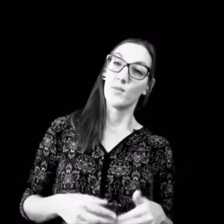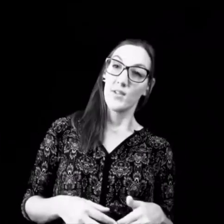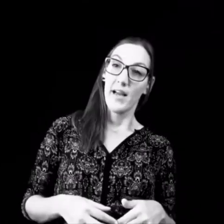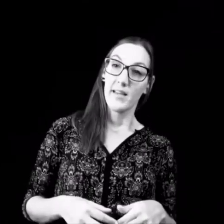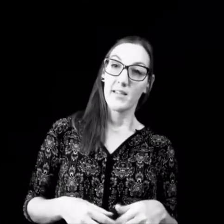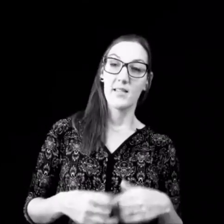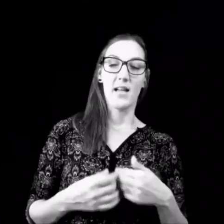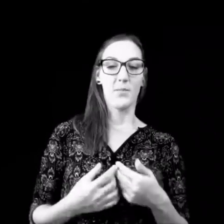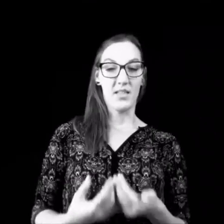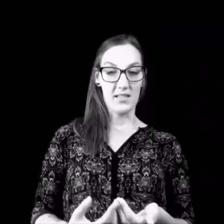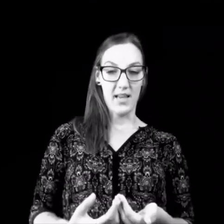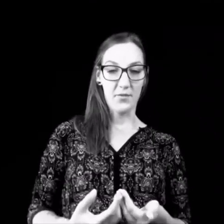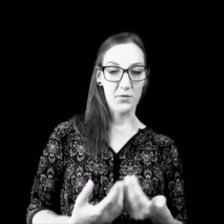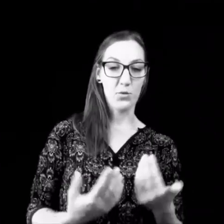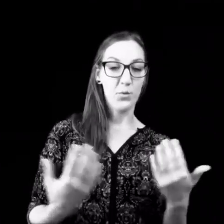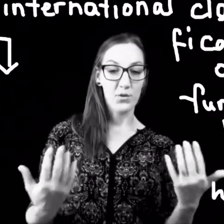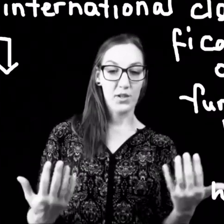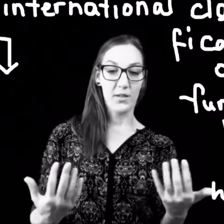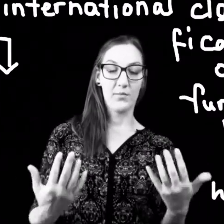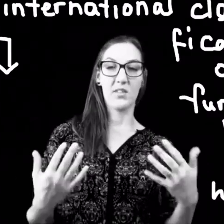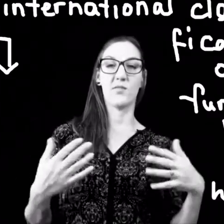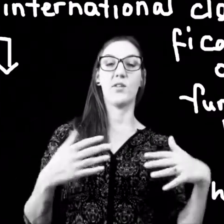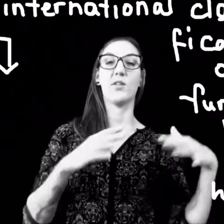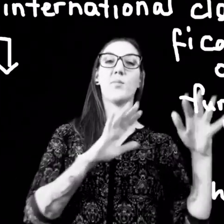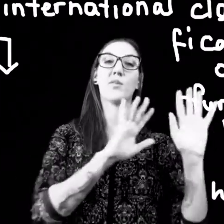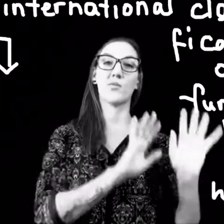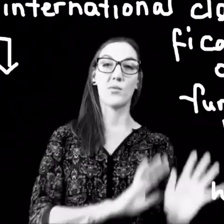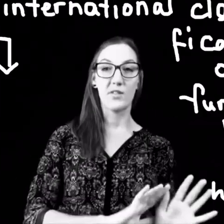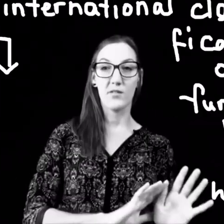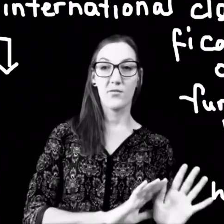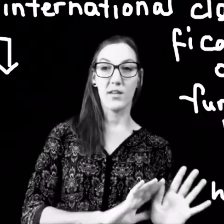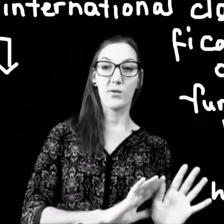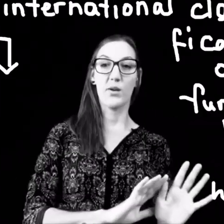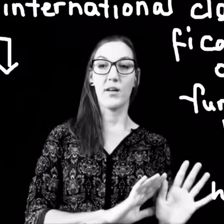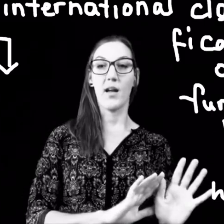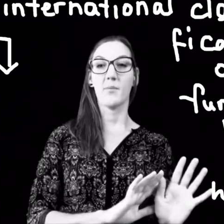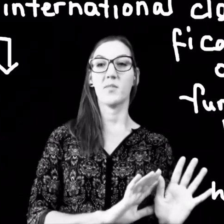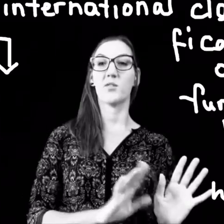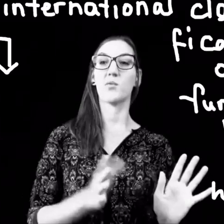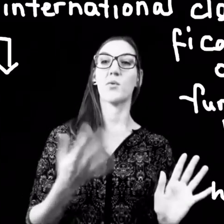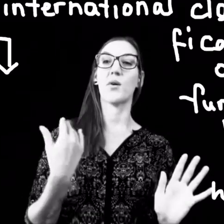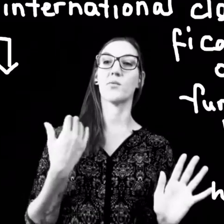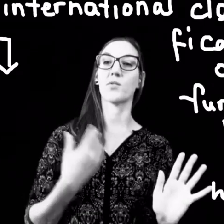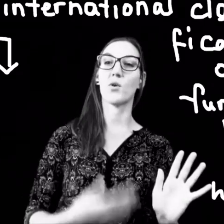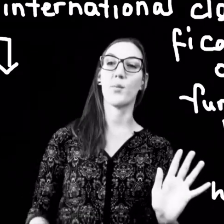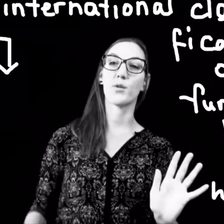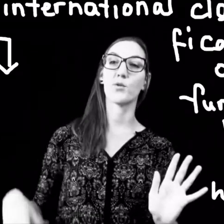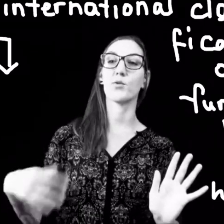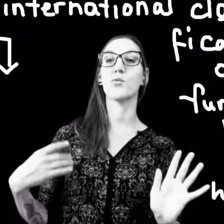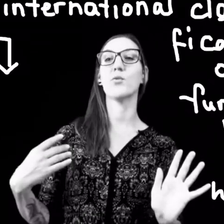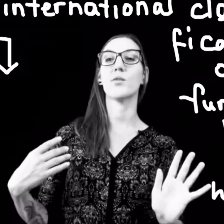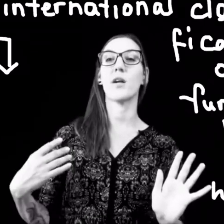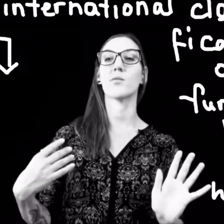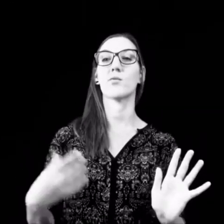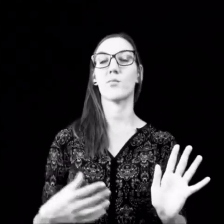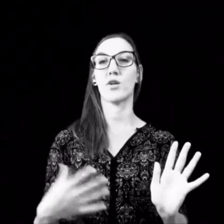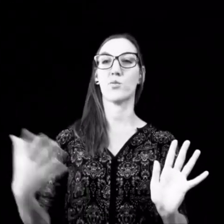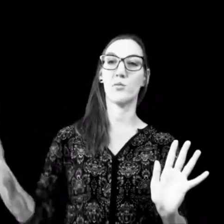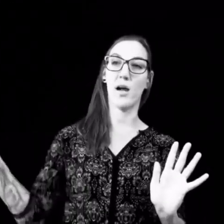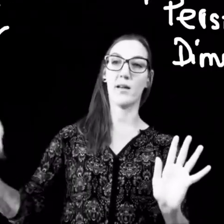Gesundheit ist nach dem ICF so beschrieben, dass wir die persönlichen Faktoren haben. Dazu gehören unsere Körperstrukturen, also zum Beispiel Bein,